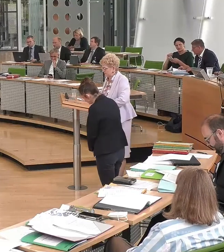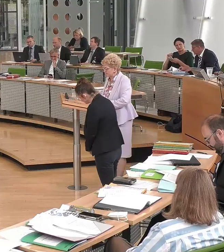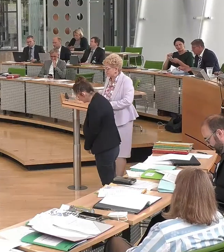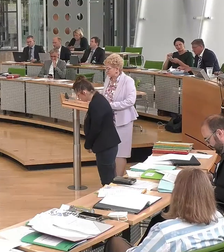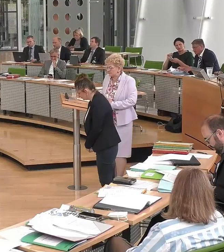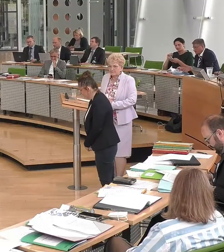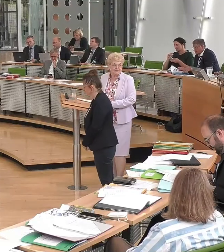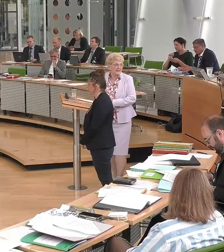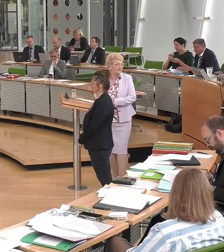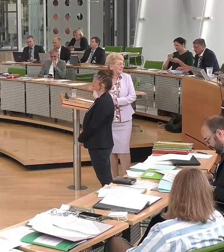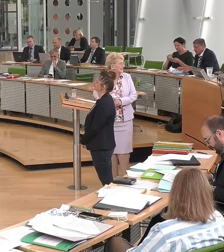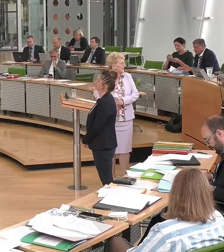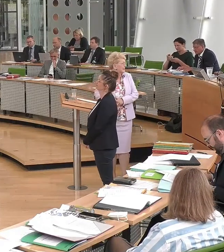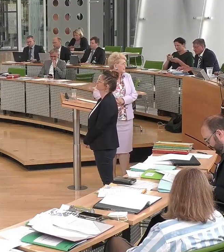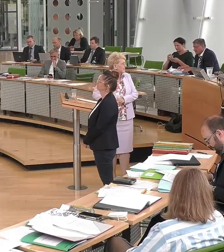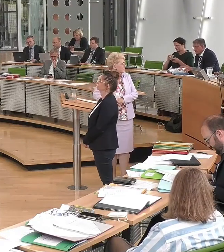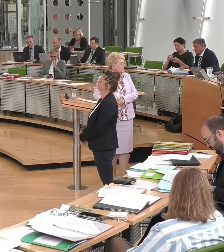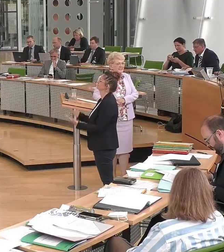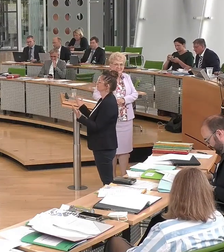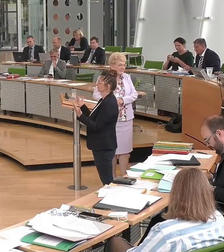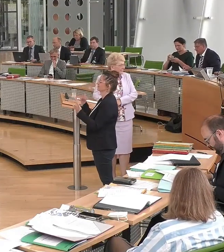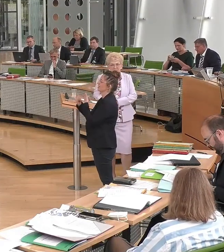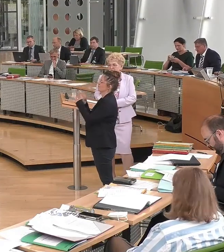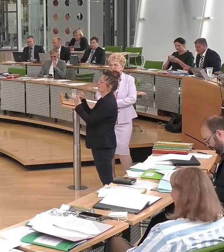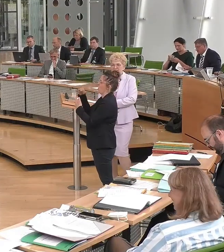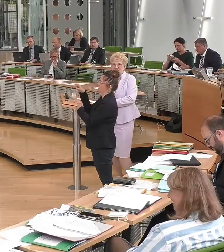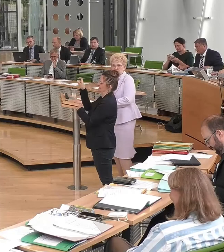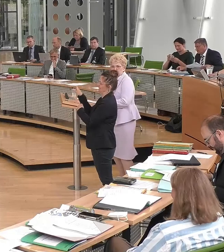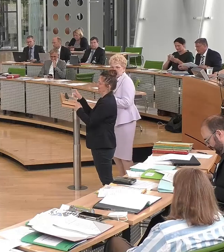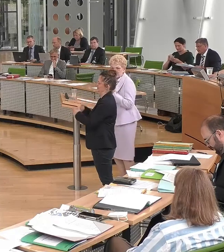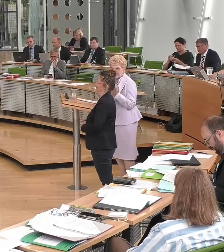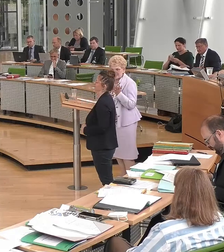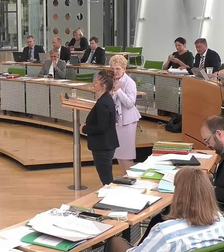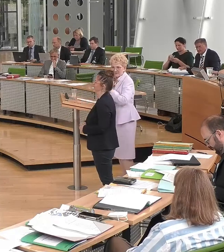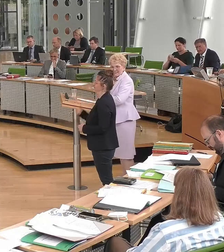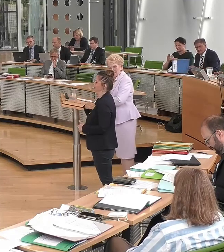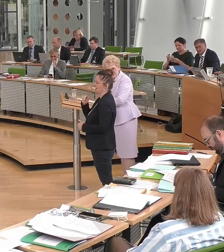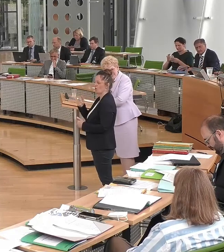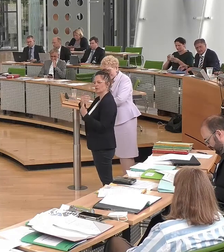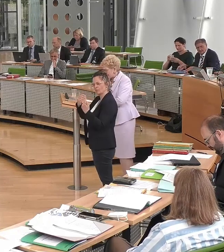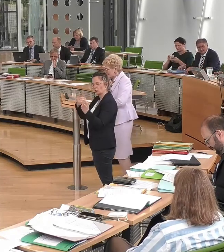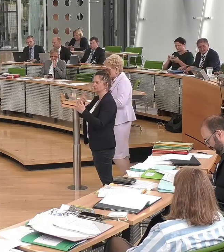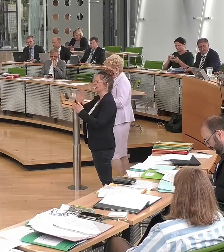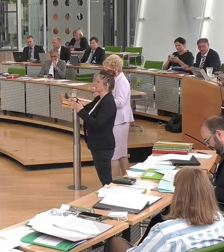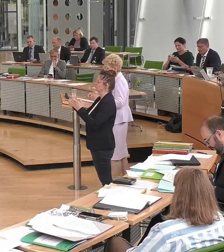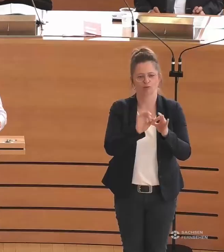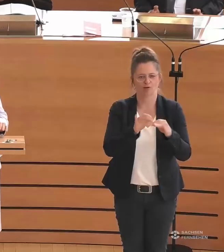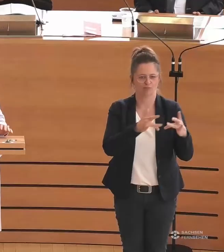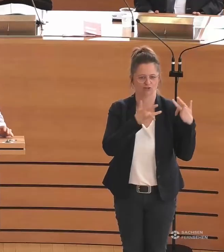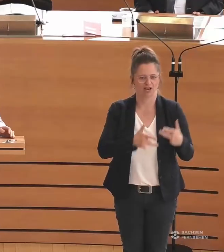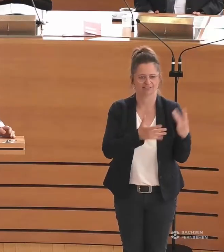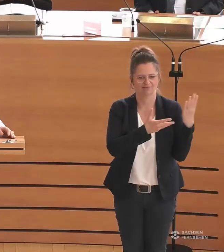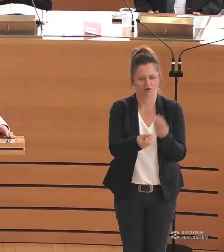Sehr geehrte Frau Präsidentin, Ich begrüße auch die Gewerbendamächerin recht herzlich.